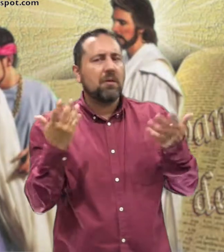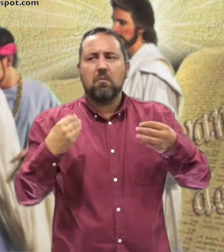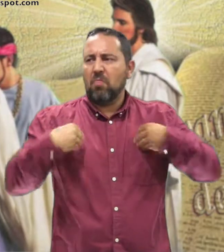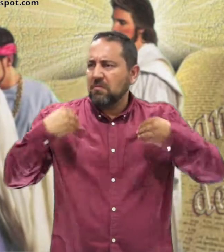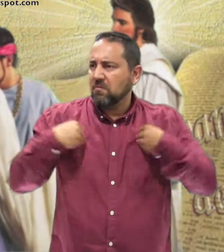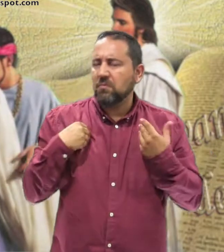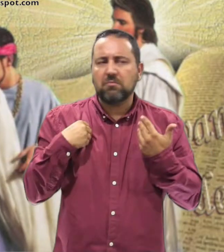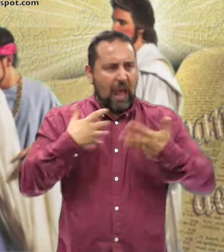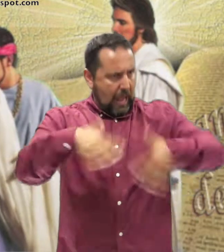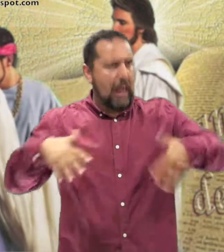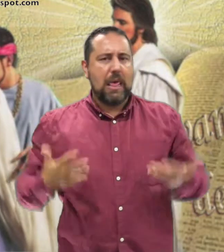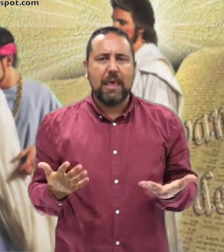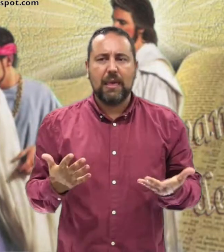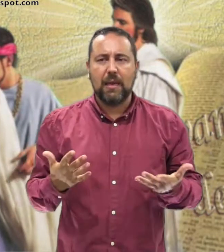Banquetea Alegremente